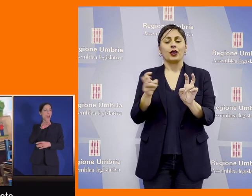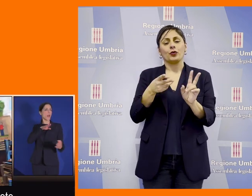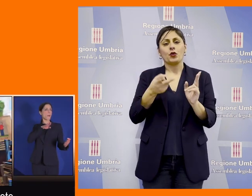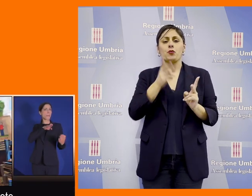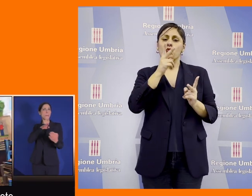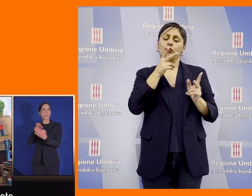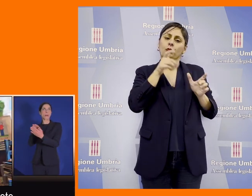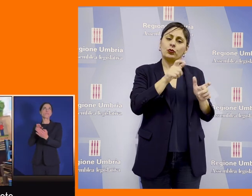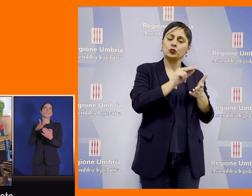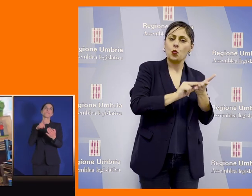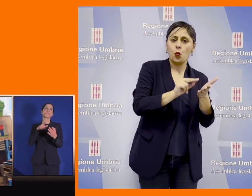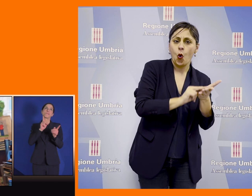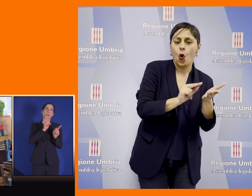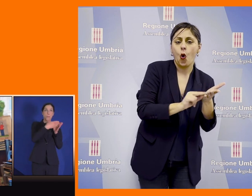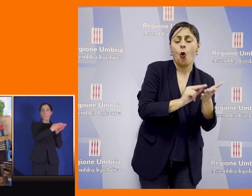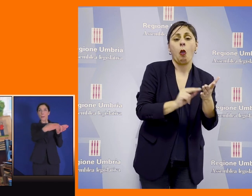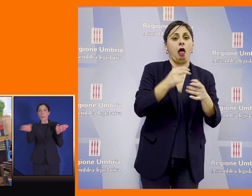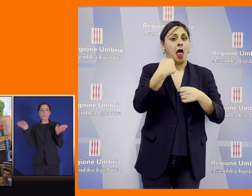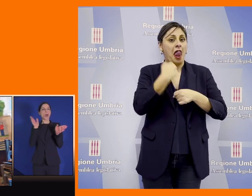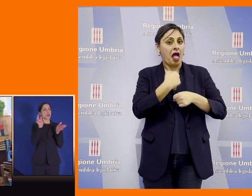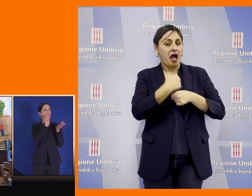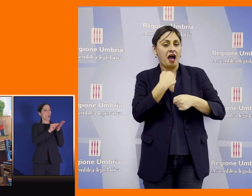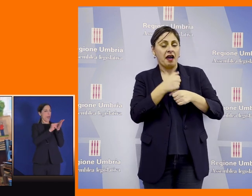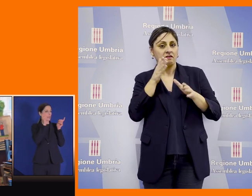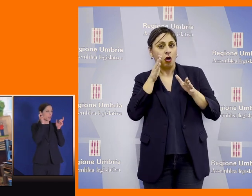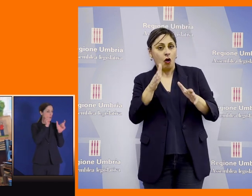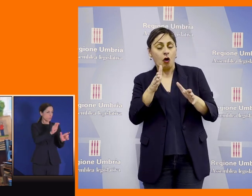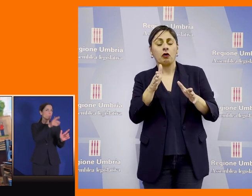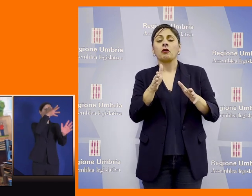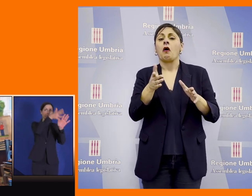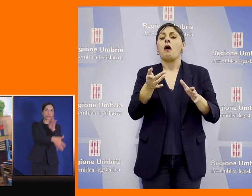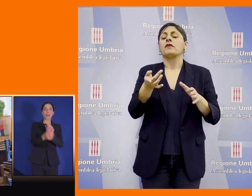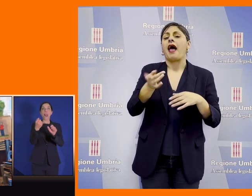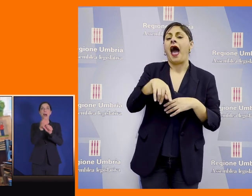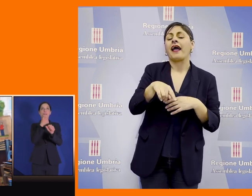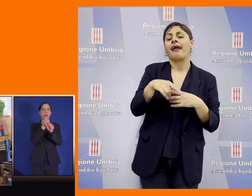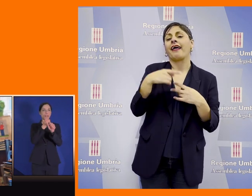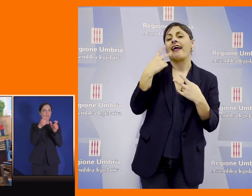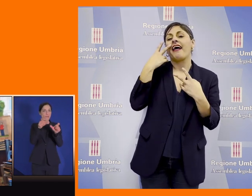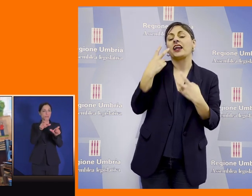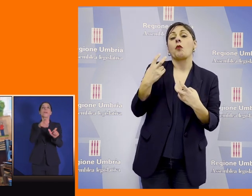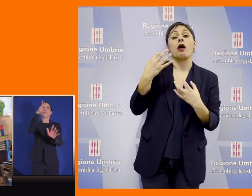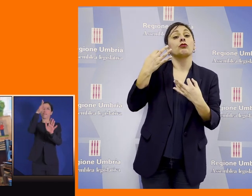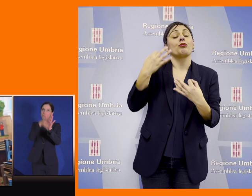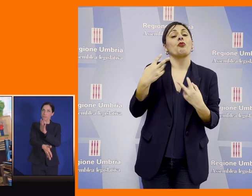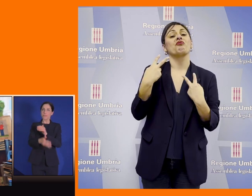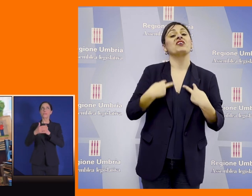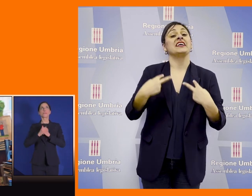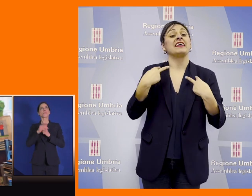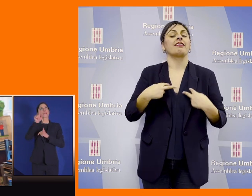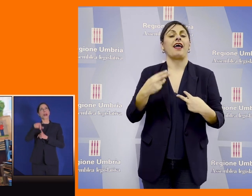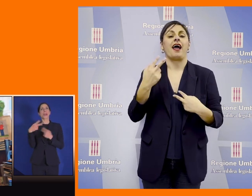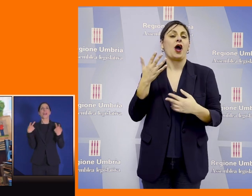più scolastica a quella lavorativa a quella che riguarda la